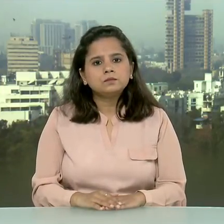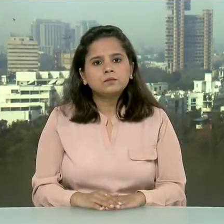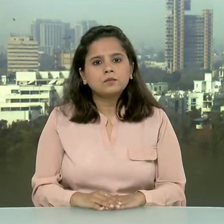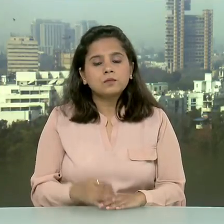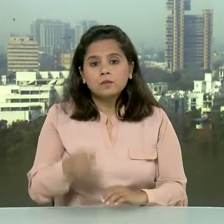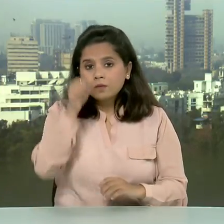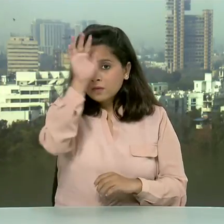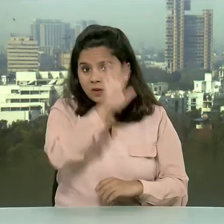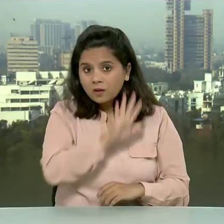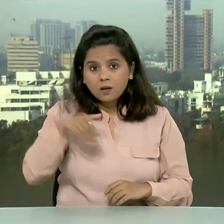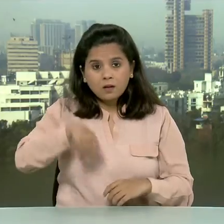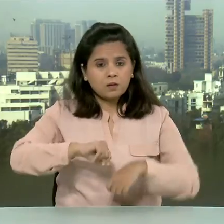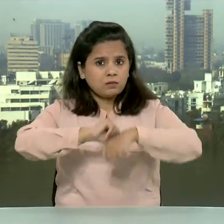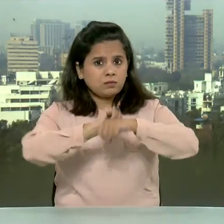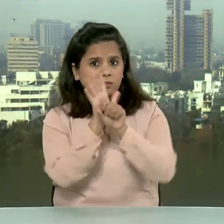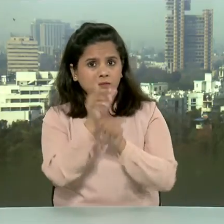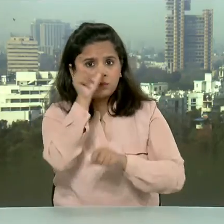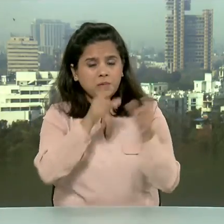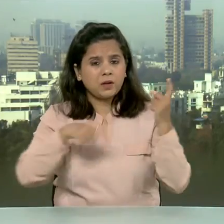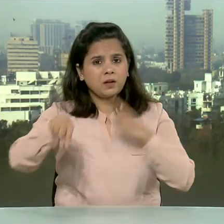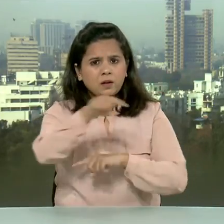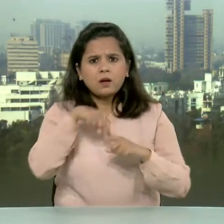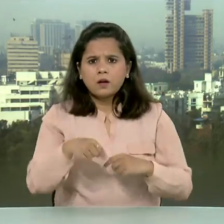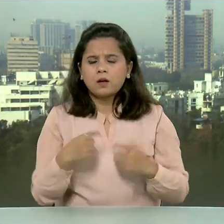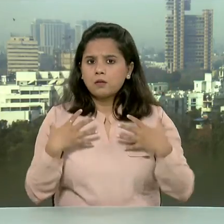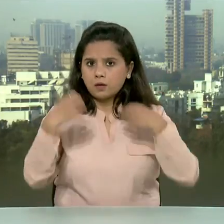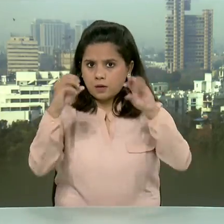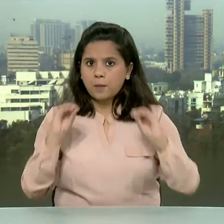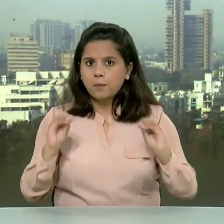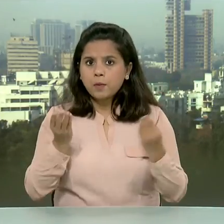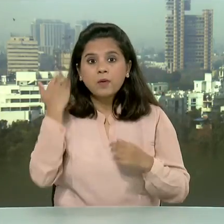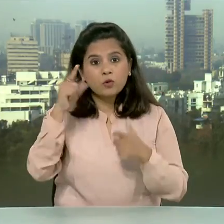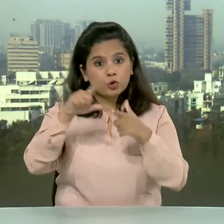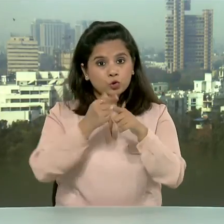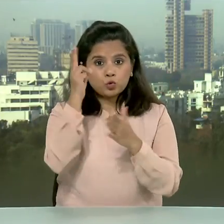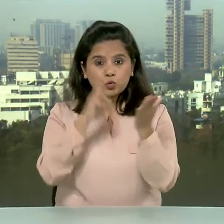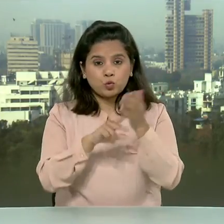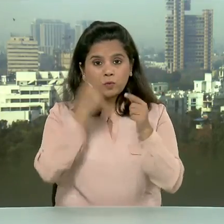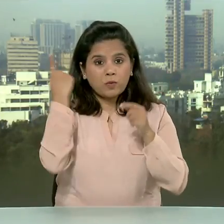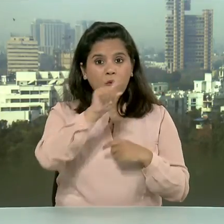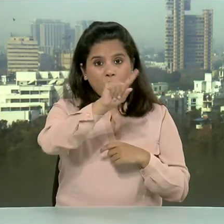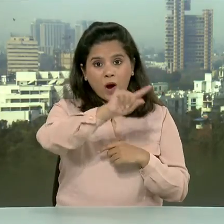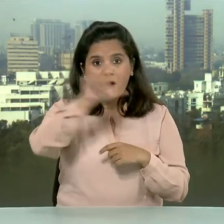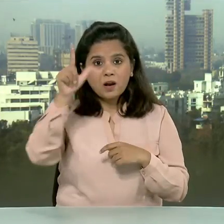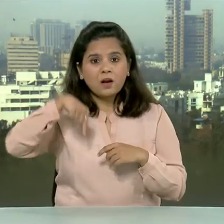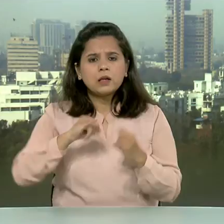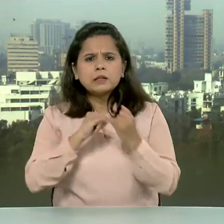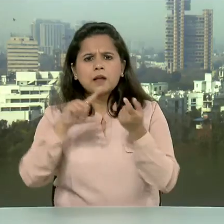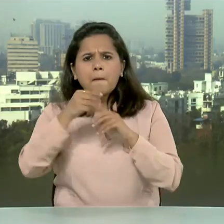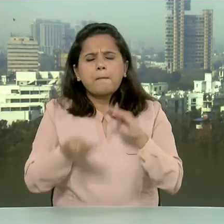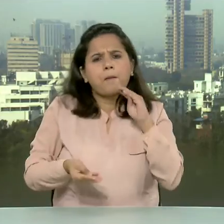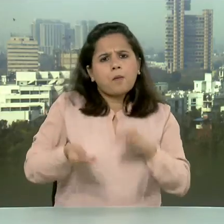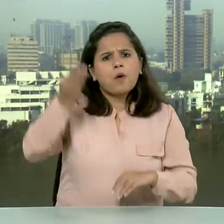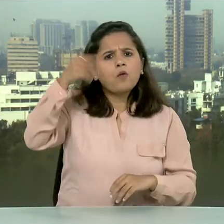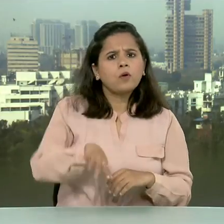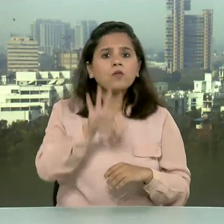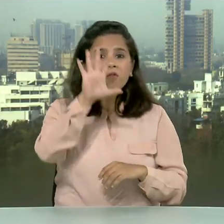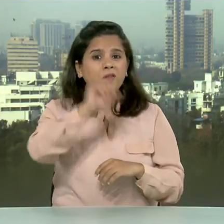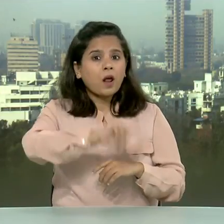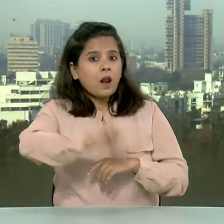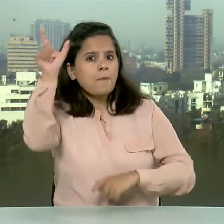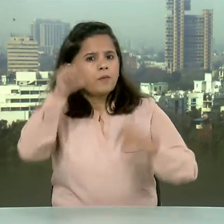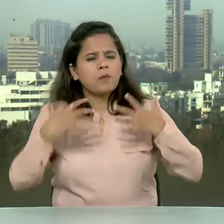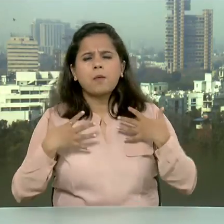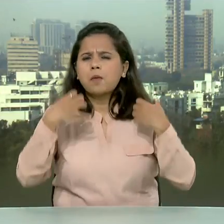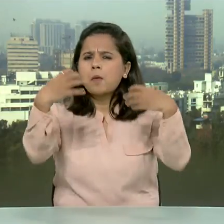भारत में कोरोना वारस संक्रमित मरीजों के ठीक होने की संख्या जो जून में एक लाग थी वे सतंबर में तेज़ी से बढ़कर 50 लाख